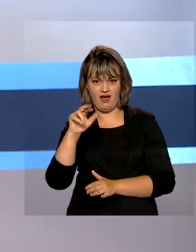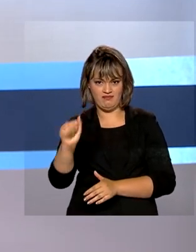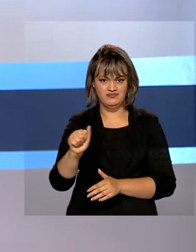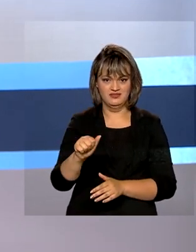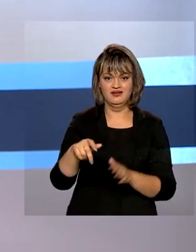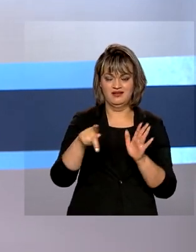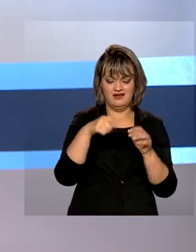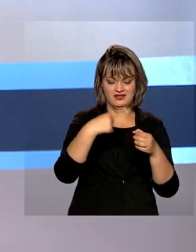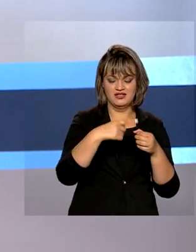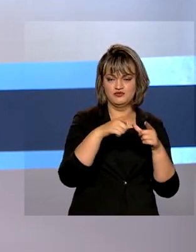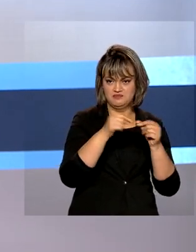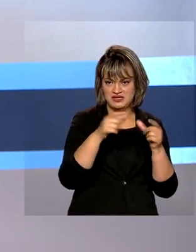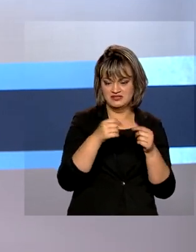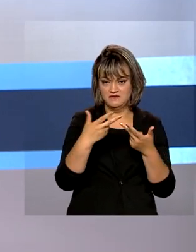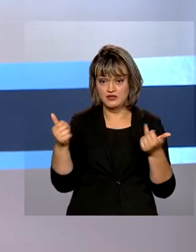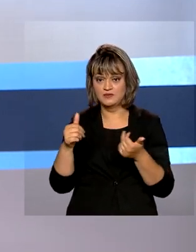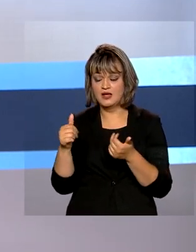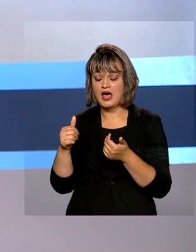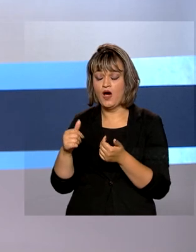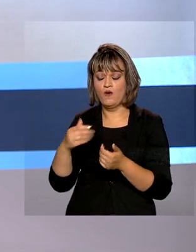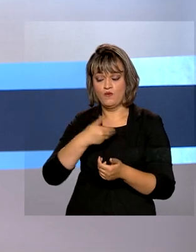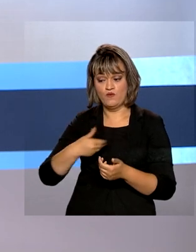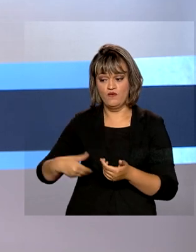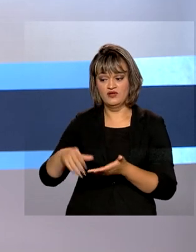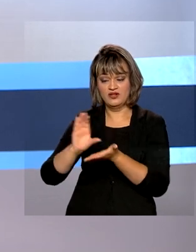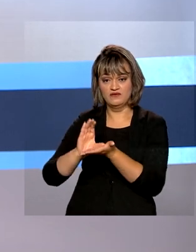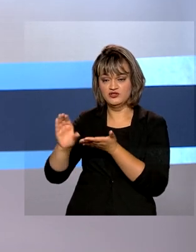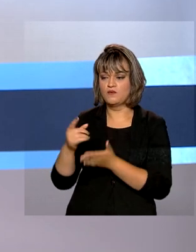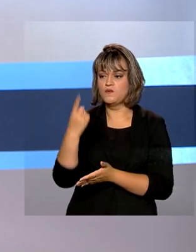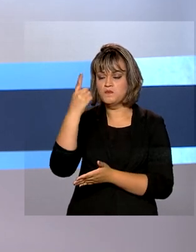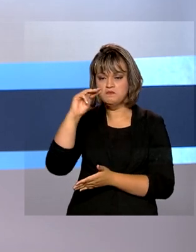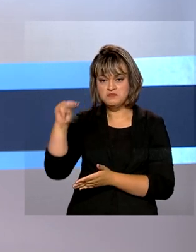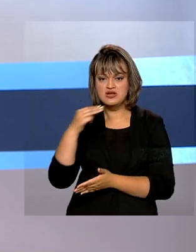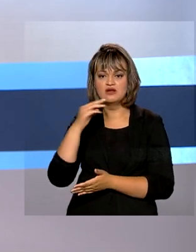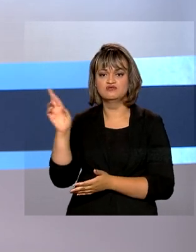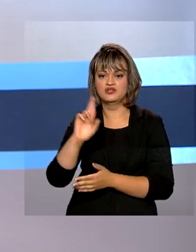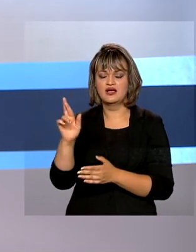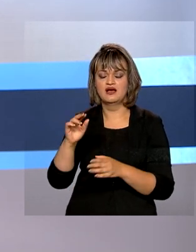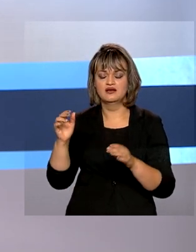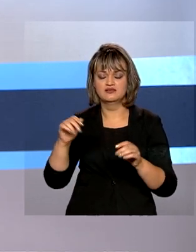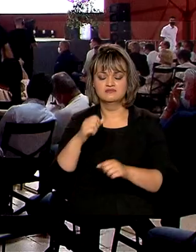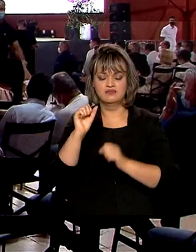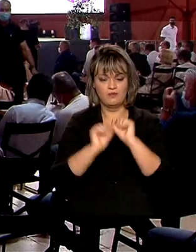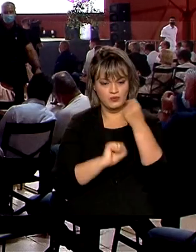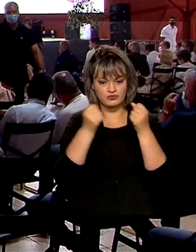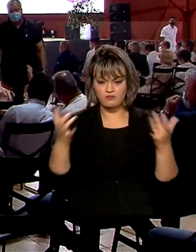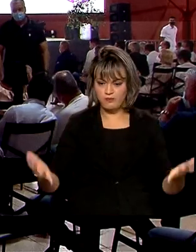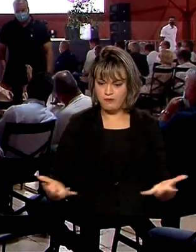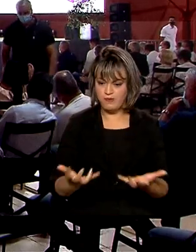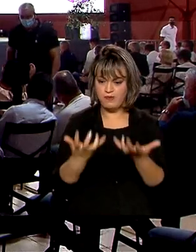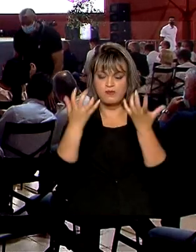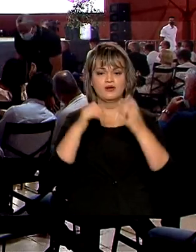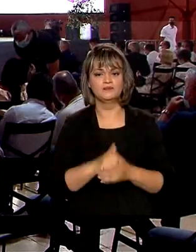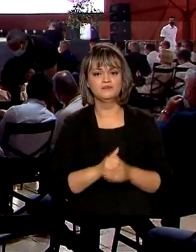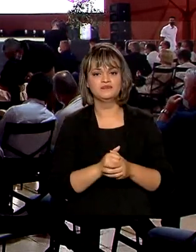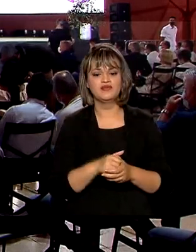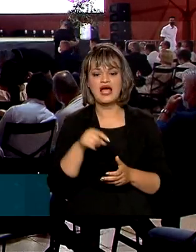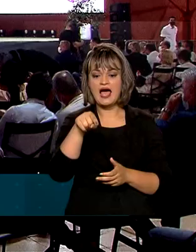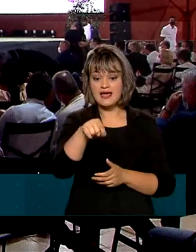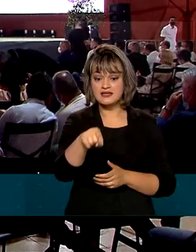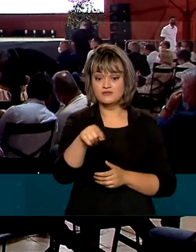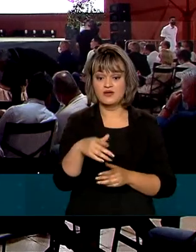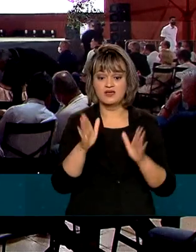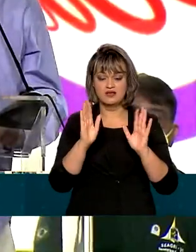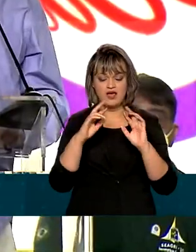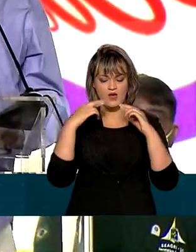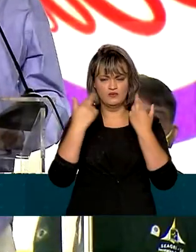federal já investiu um milhão de reais para fortalecer a cadeia produtiva da região. O Fórum reuniu produtores rurais